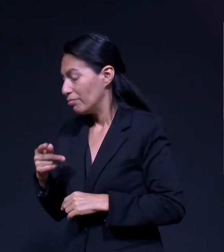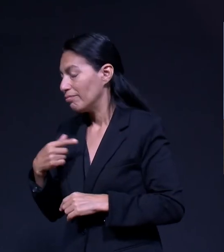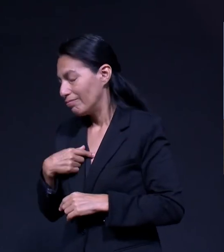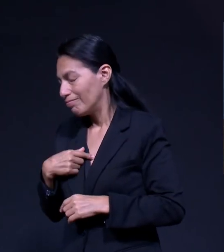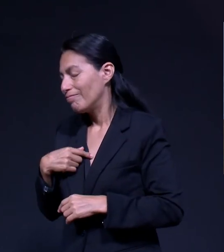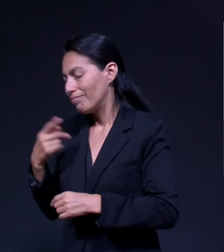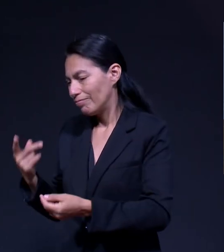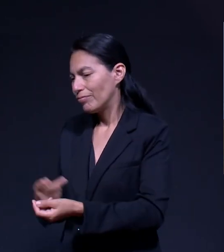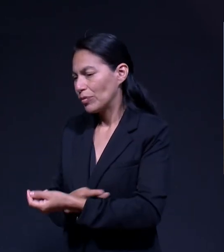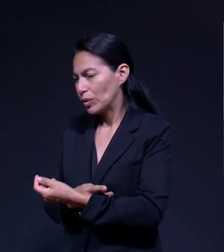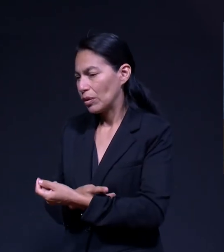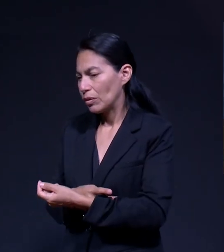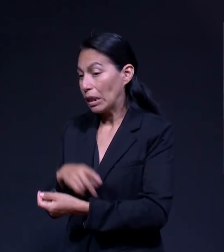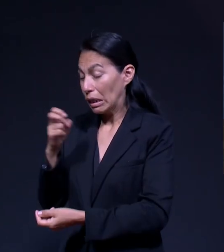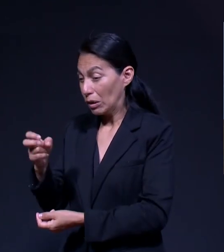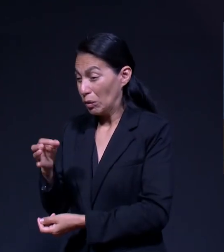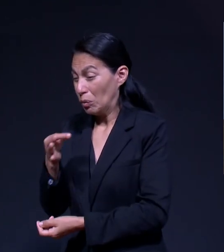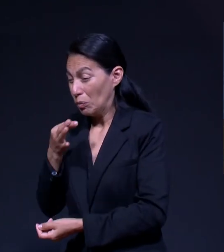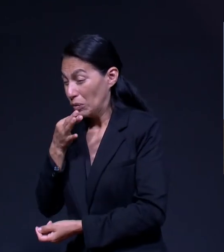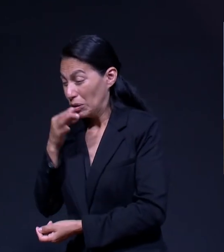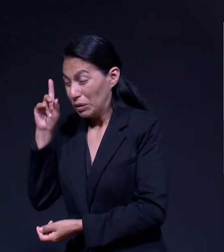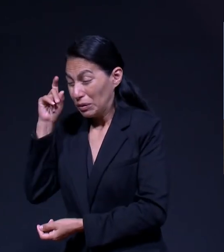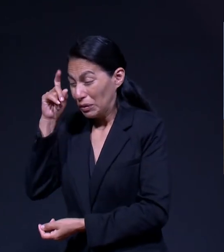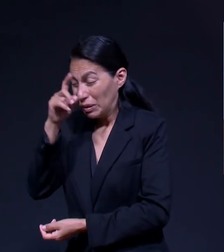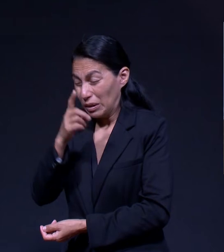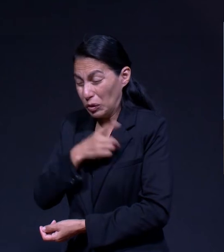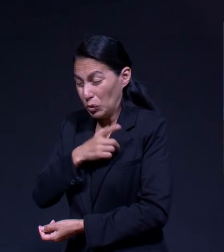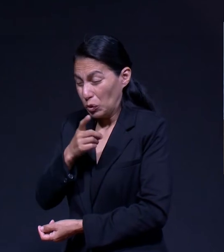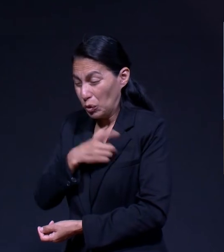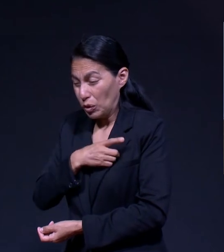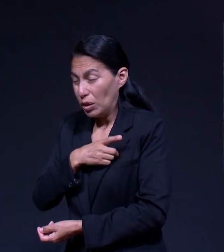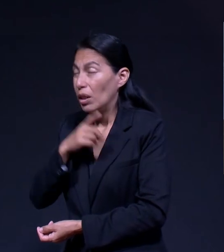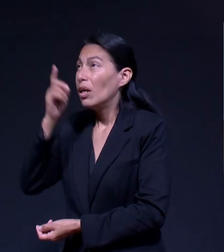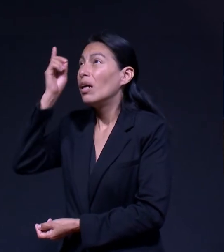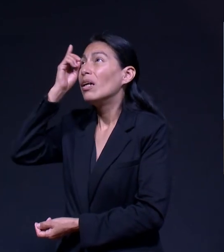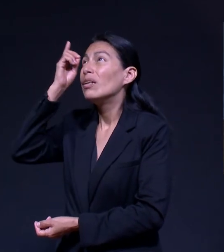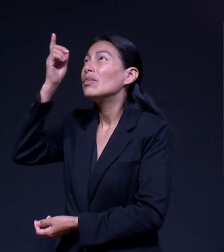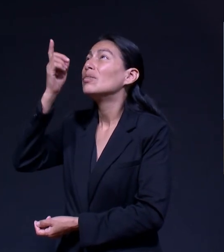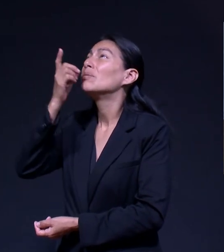Recuerda No Está Sola Y En realidad Me Pasó Hace Algunos Meses